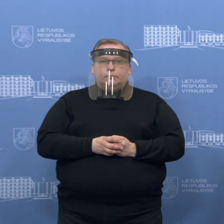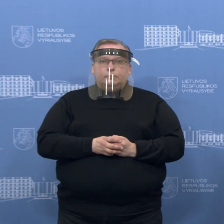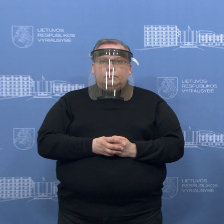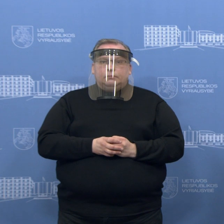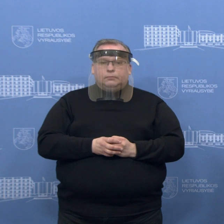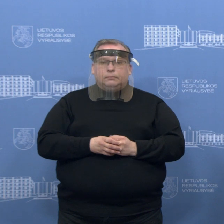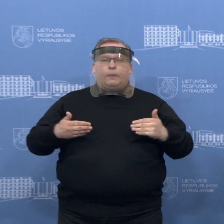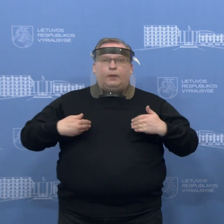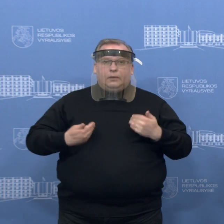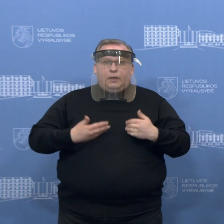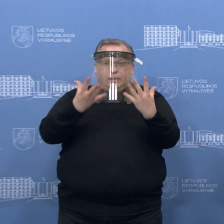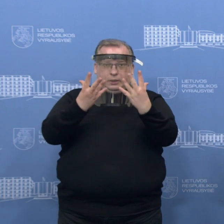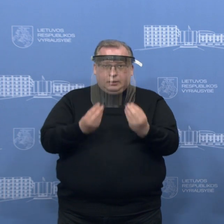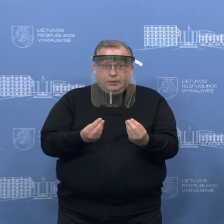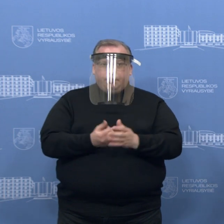Labanina.